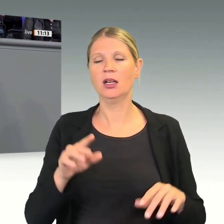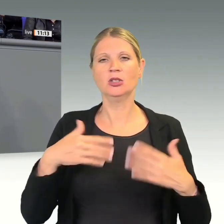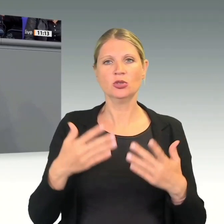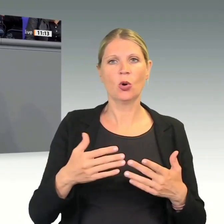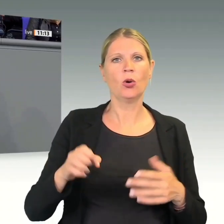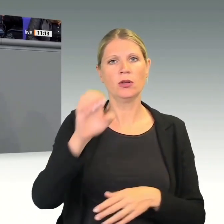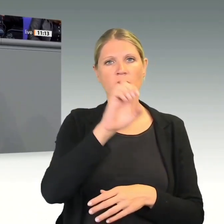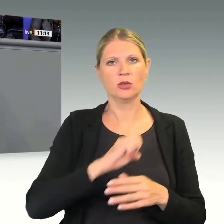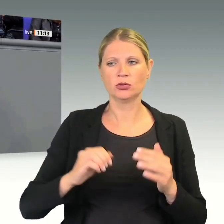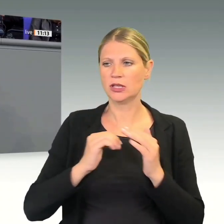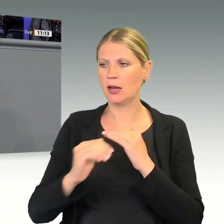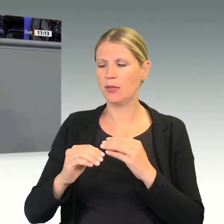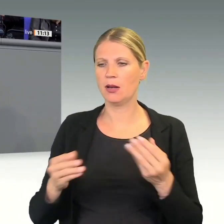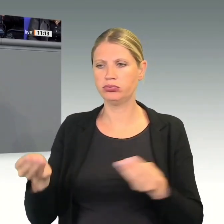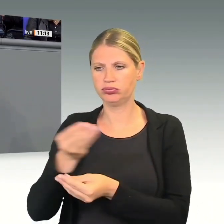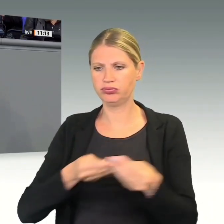dass wir uns da einbringen.